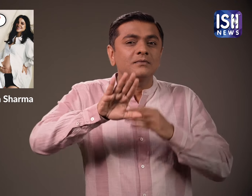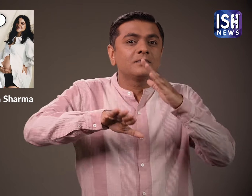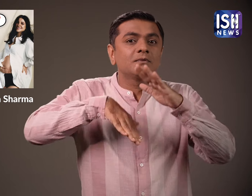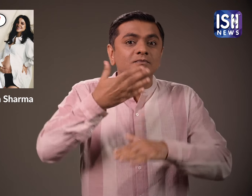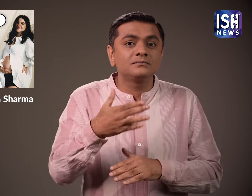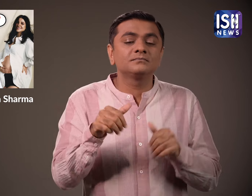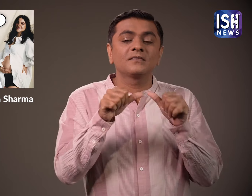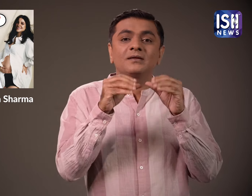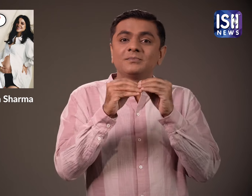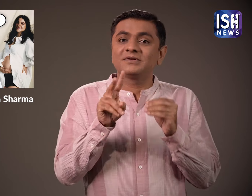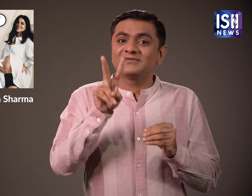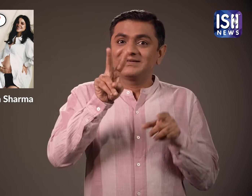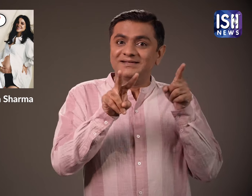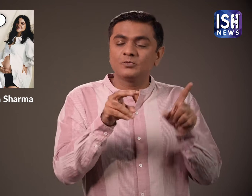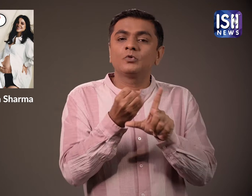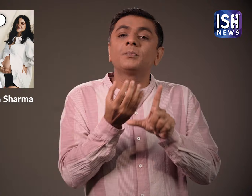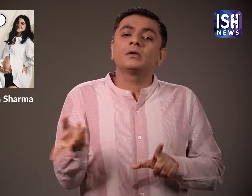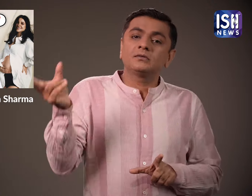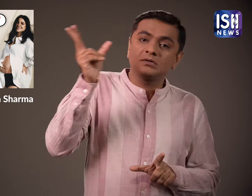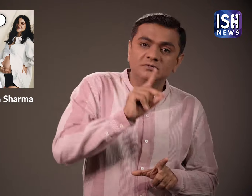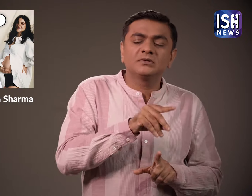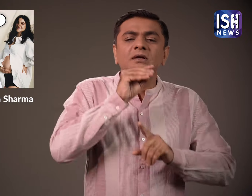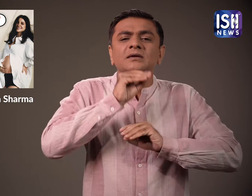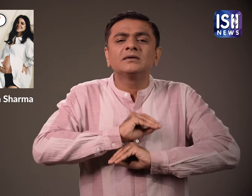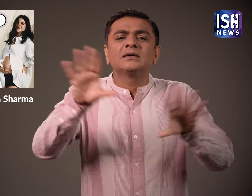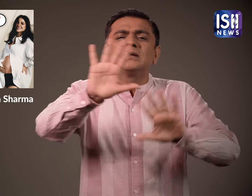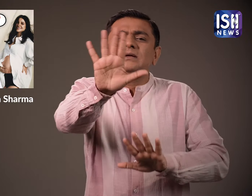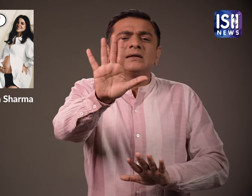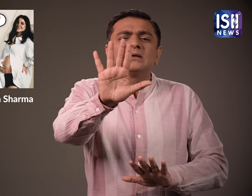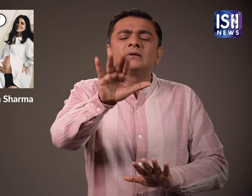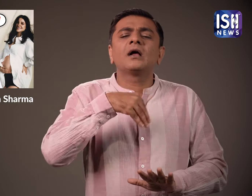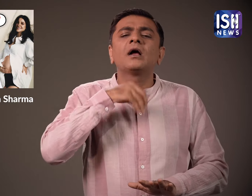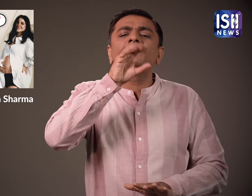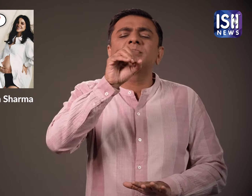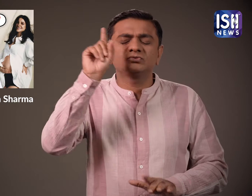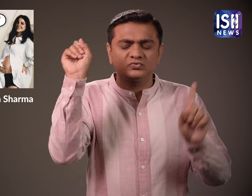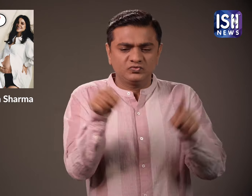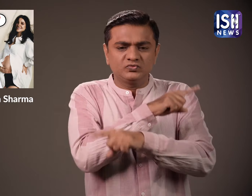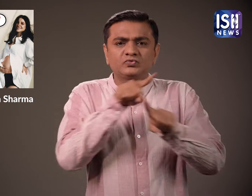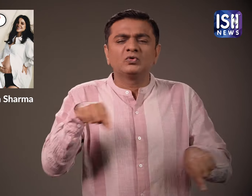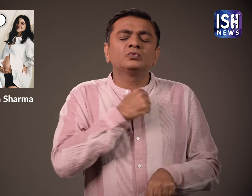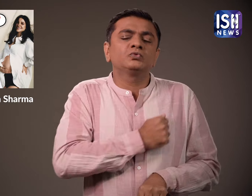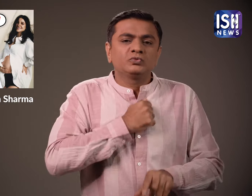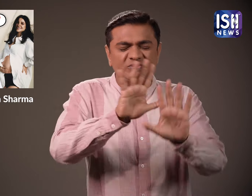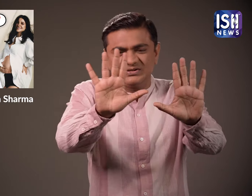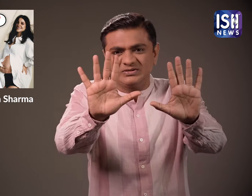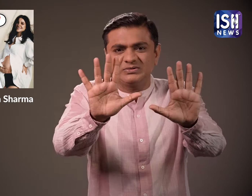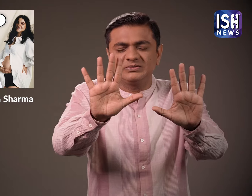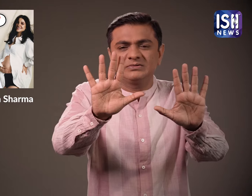हाला कि कुछ दिनों बात एबी डिविलर्स ने माफी मांगी और बयार वापस लेते हुए काहा कि उन्होंने गरत जानकारी साजा की